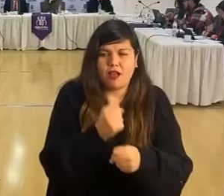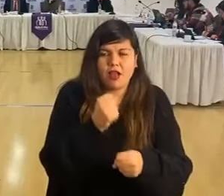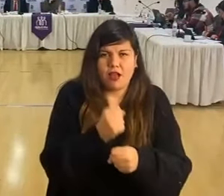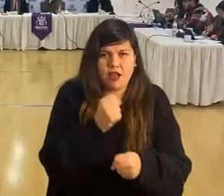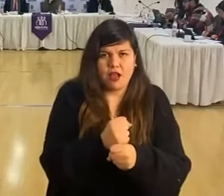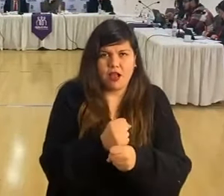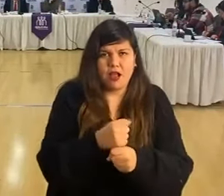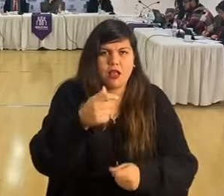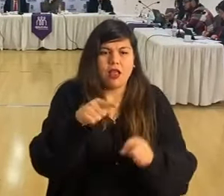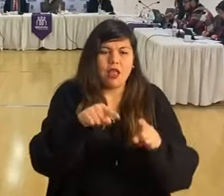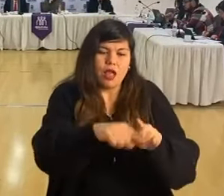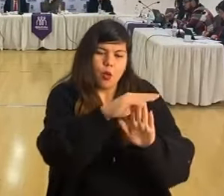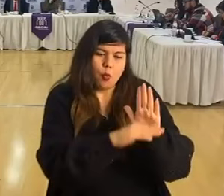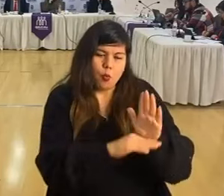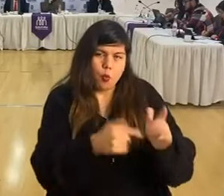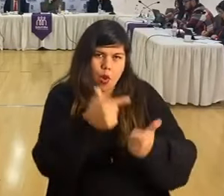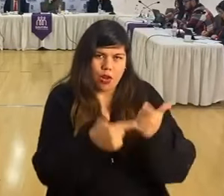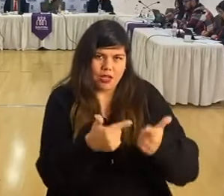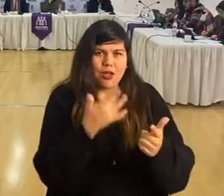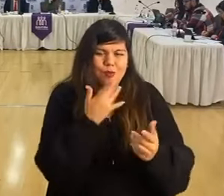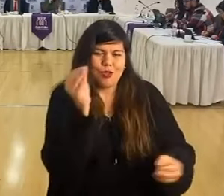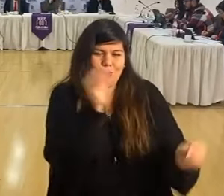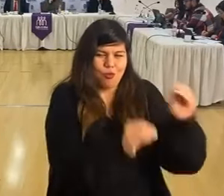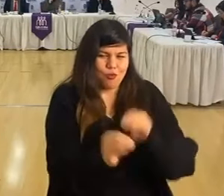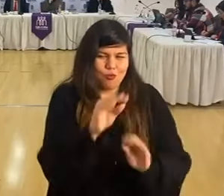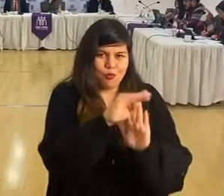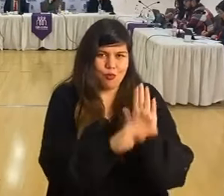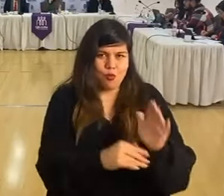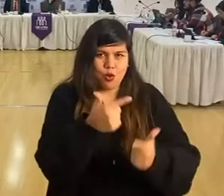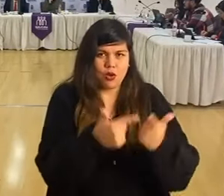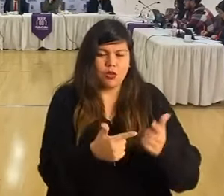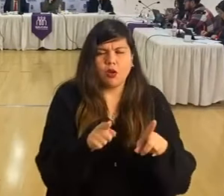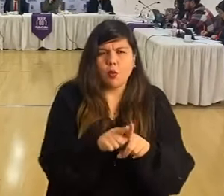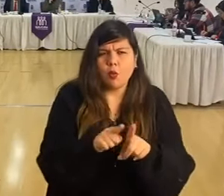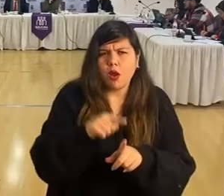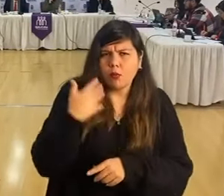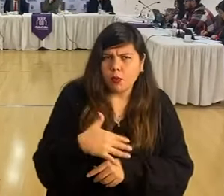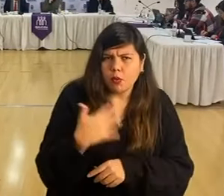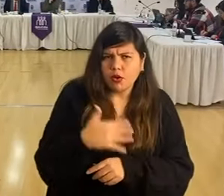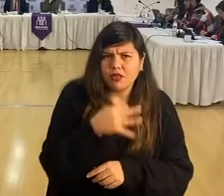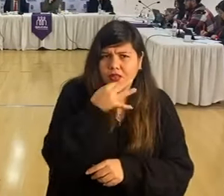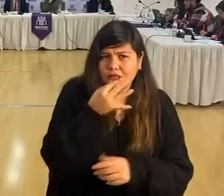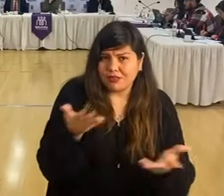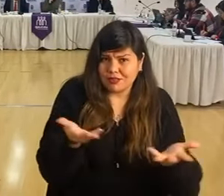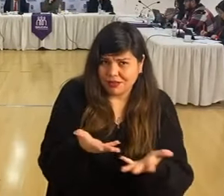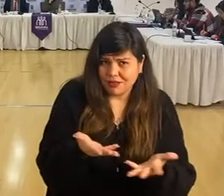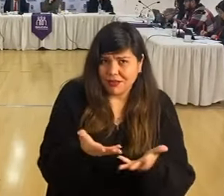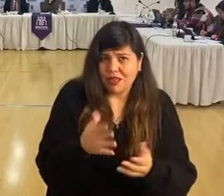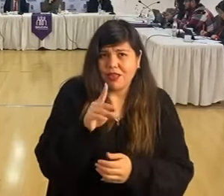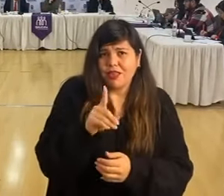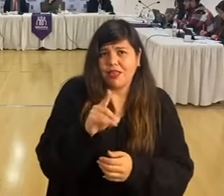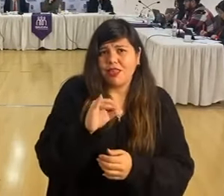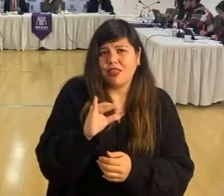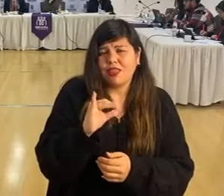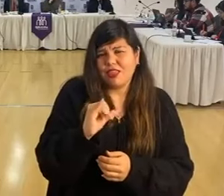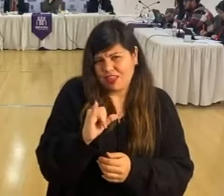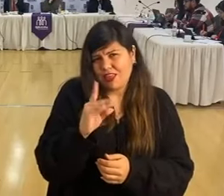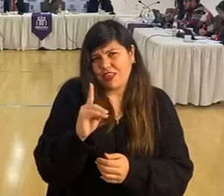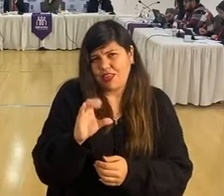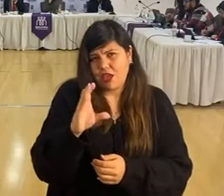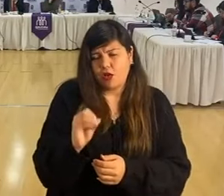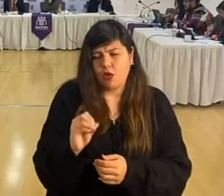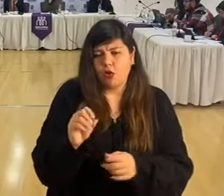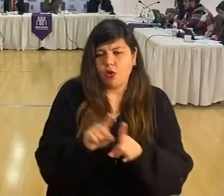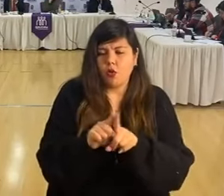también de políticas, constituye una política. Creo que es importante también hacer la ligación. Creo que es importante que DITECO no se